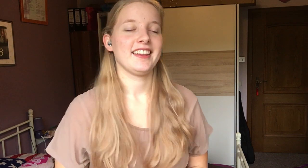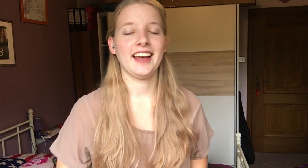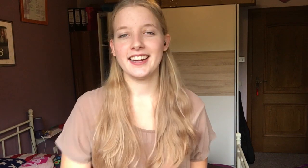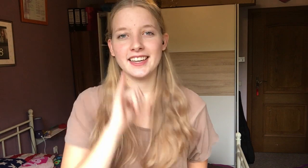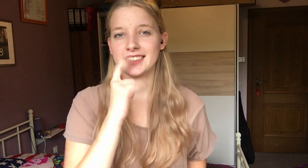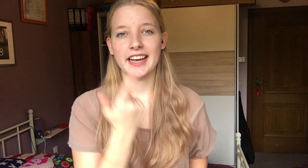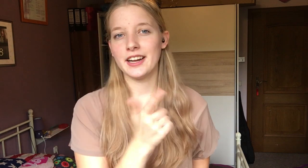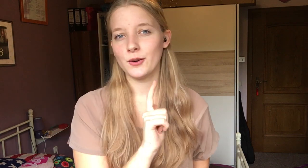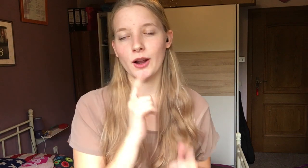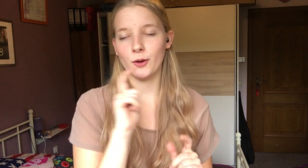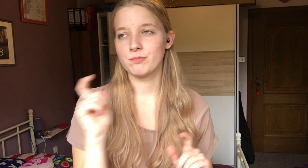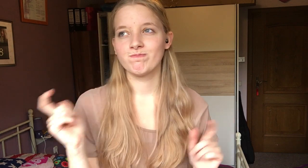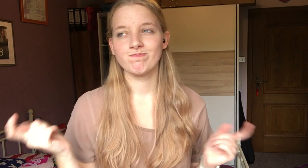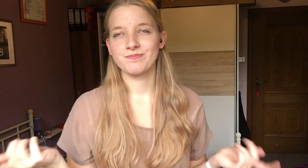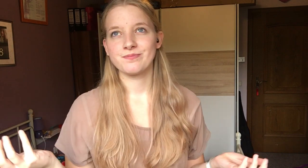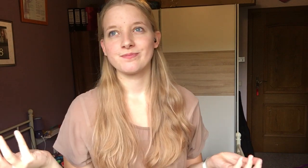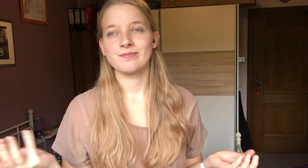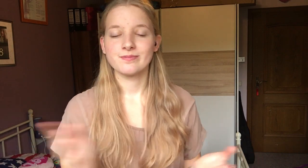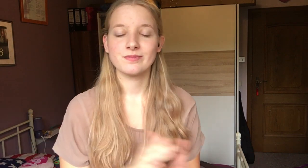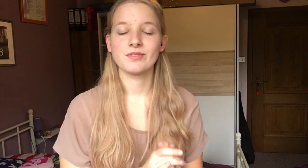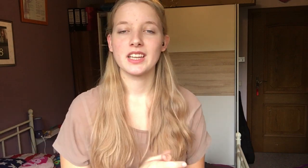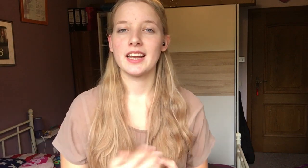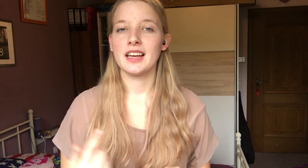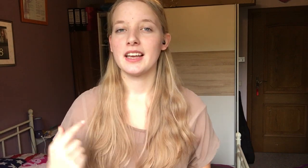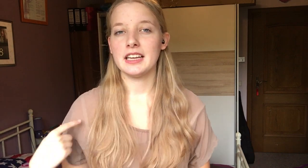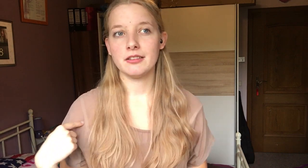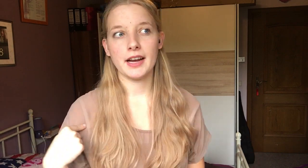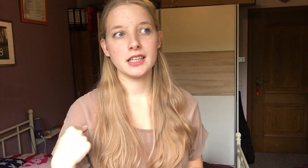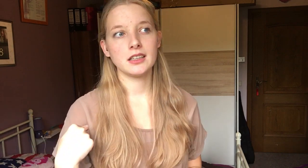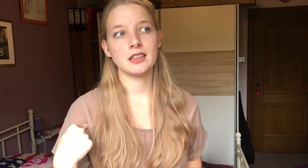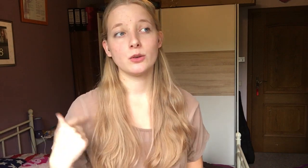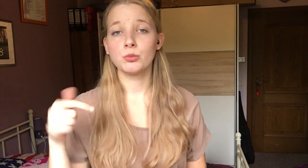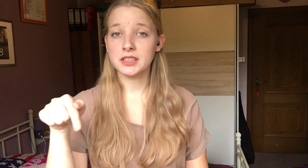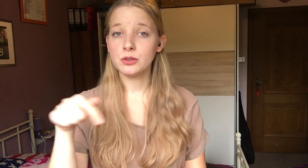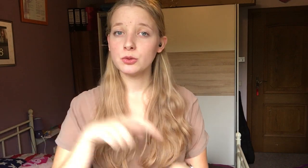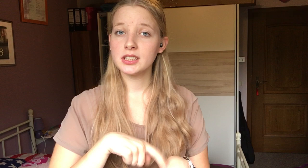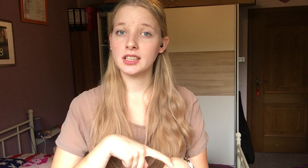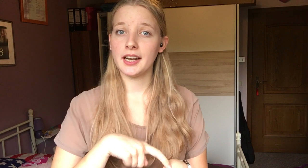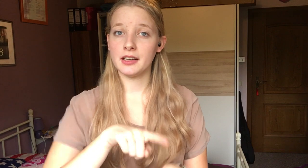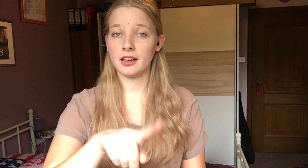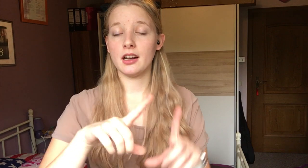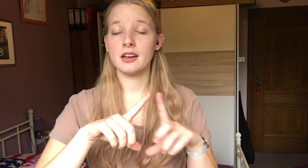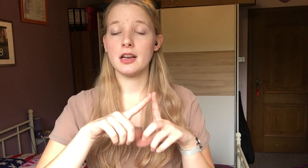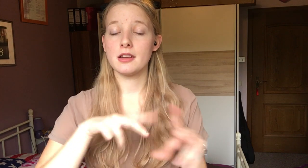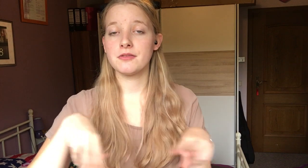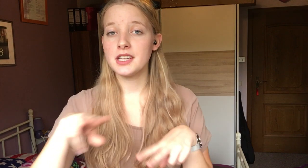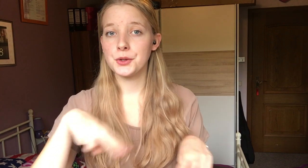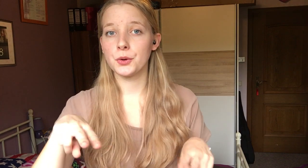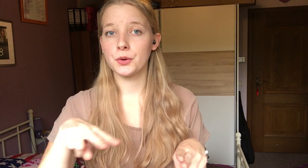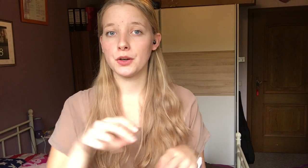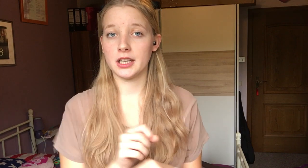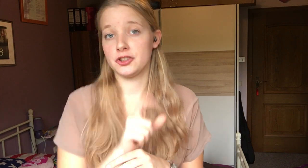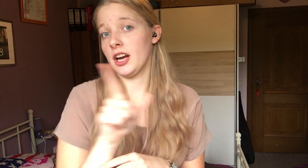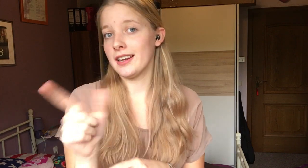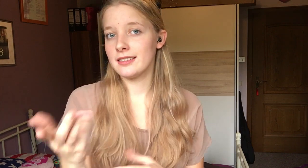Nein, es ist kein Urlaub. Ich werde um diese Uhrzeit, dem das Video erscheint,